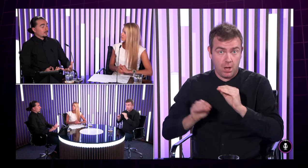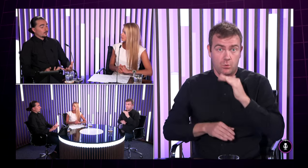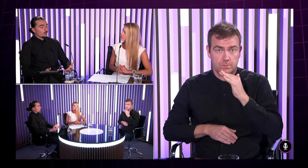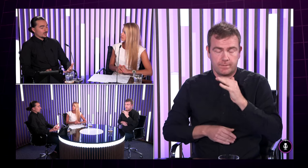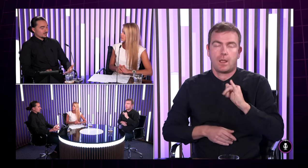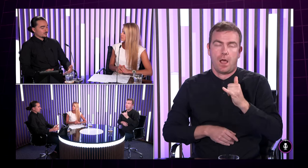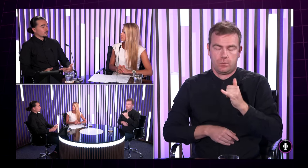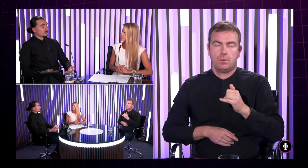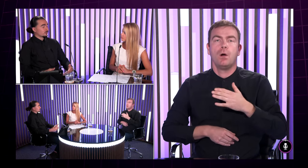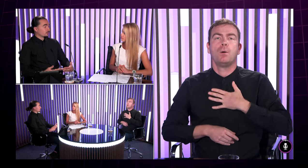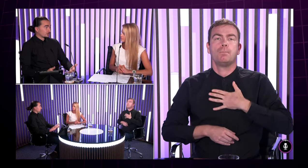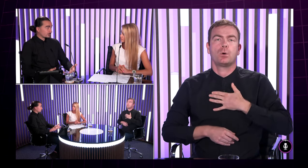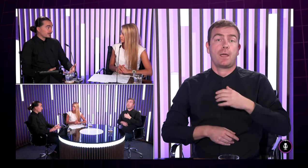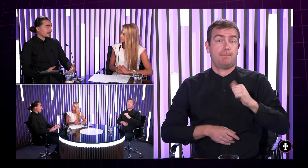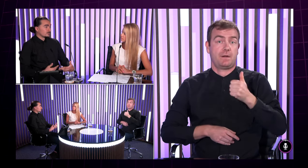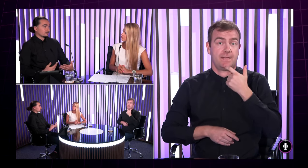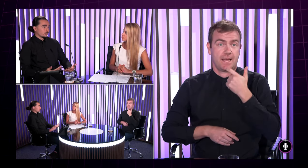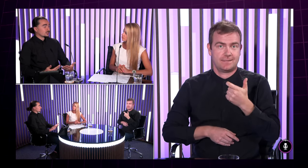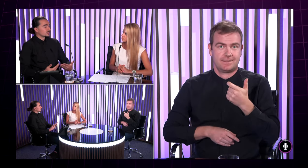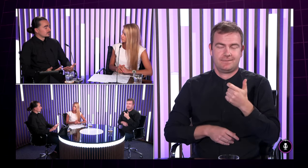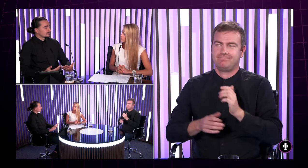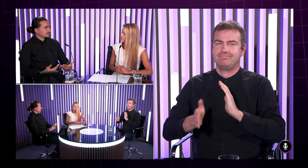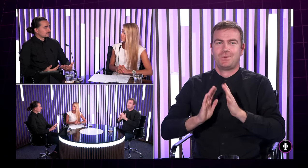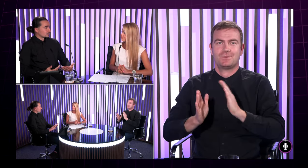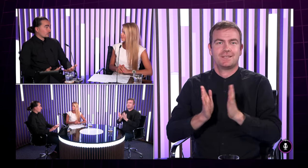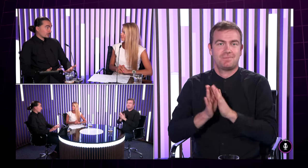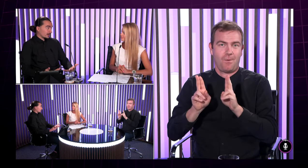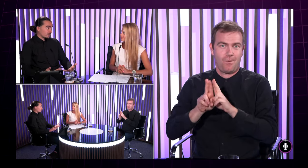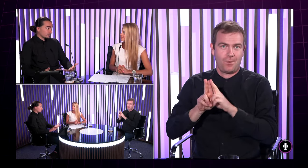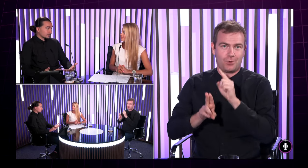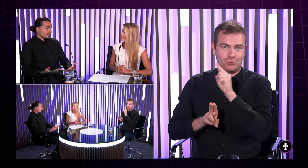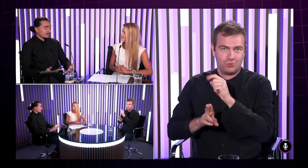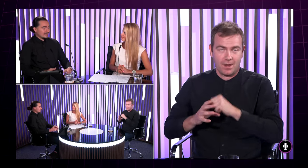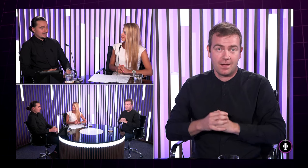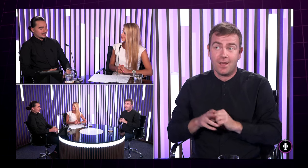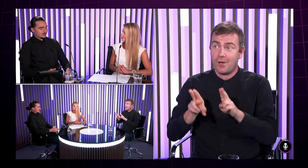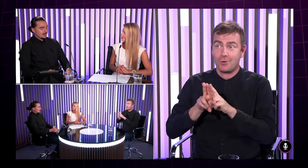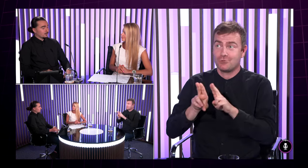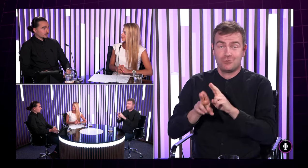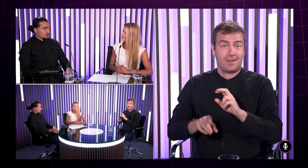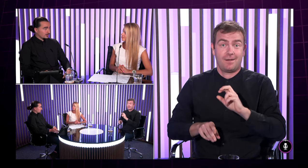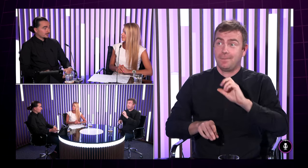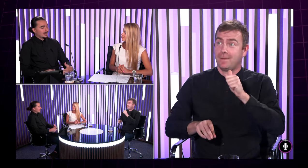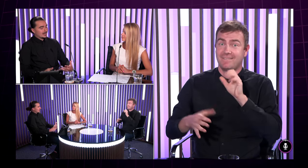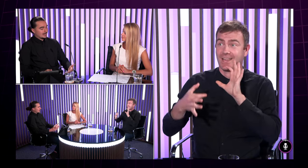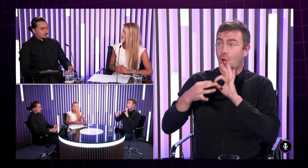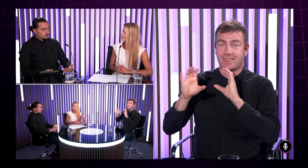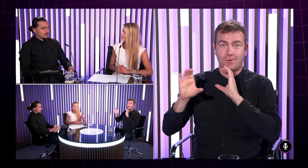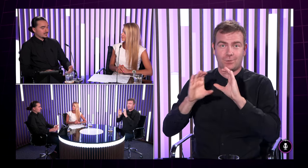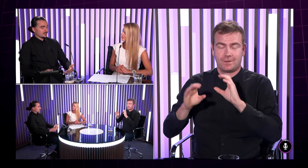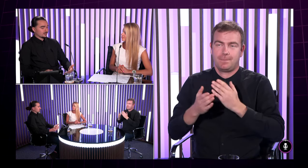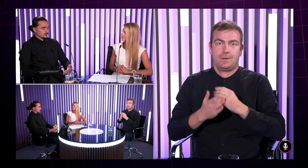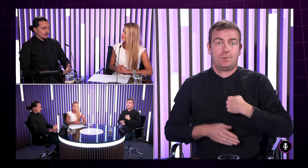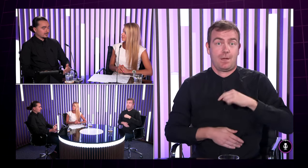môjim primárnom komunikáciu s môjim rodičím bolo to posunkovanie a tým že rodičia sú tí s kým som komunikoval ako s prvými tak som teda najprv posunkoval a